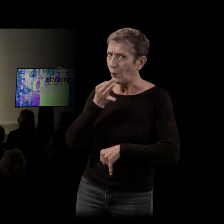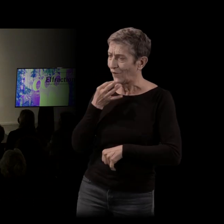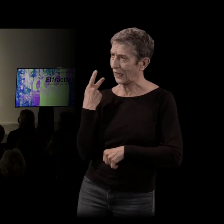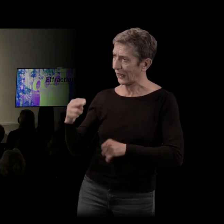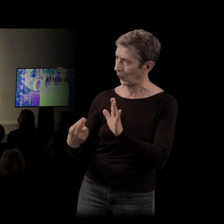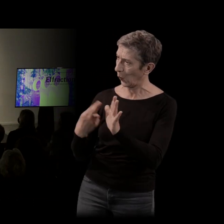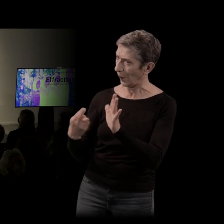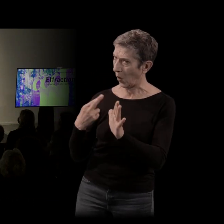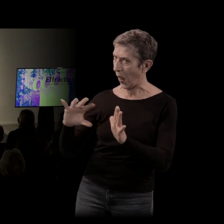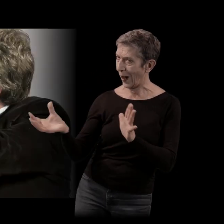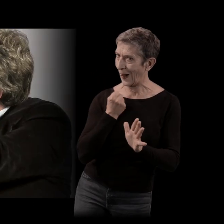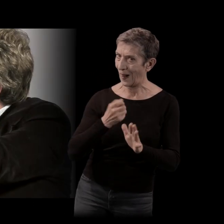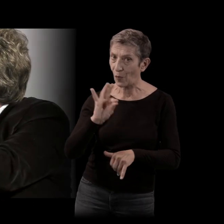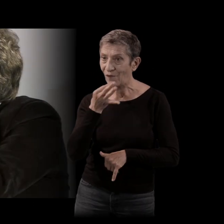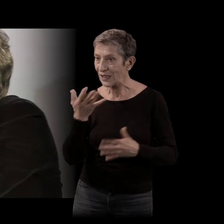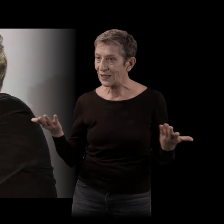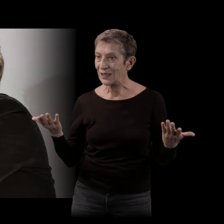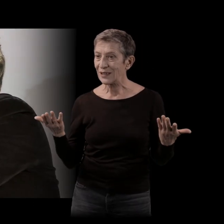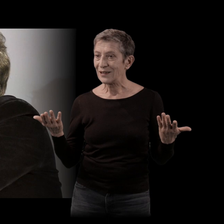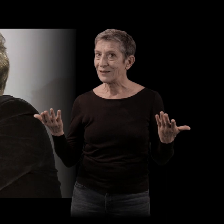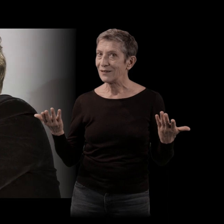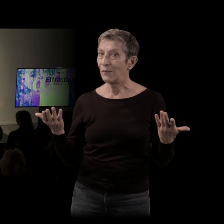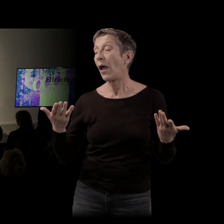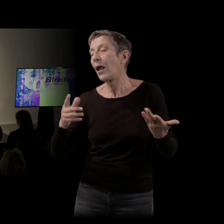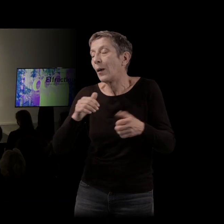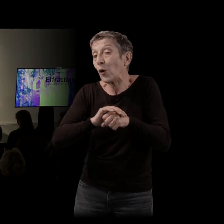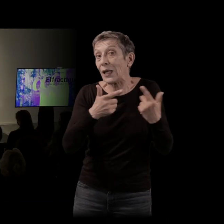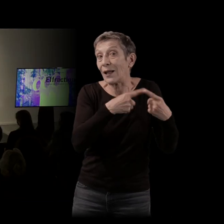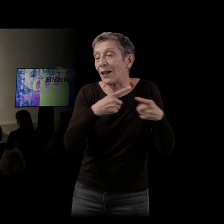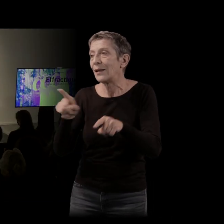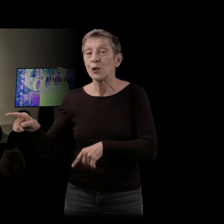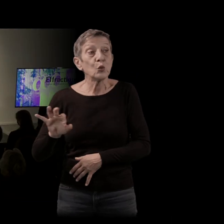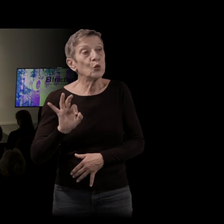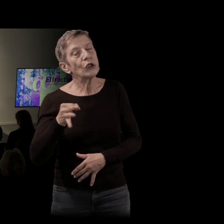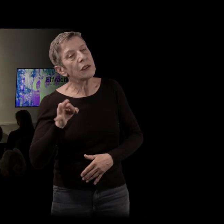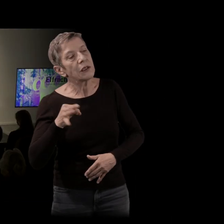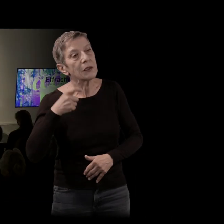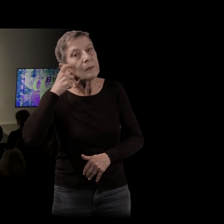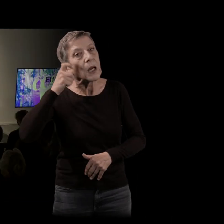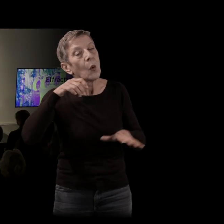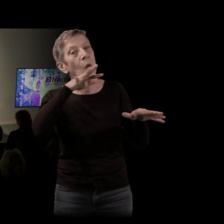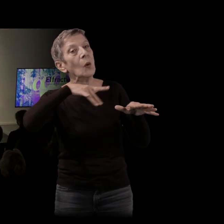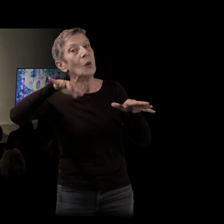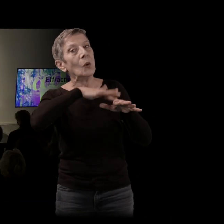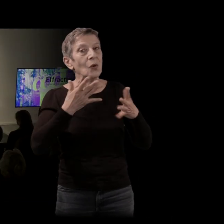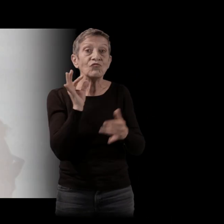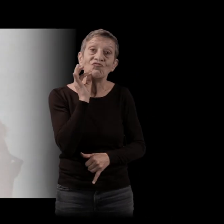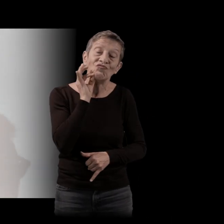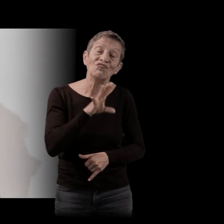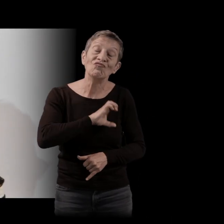De manière très variée d'ailleurs et d'horizons très variés. Oui, y eu une petite tentative macronienne assez mignonne. Pour citer